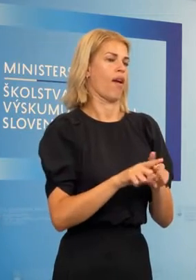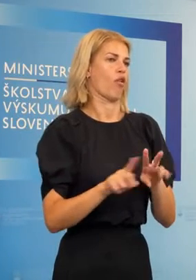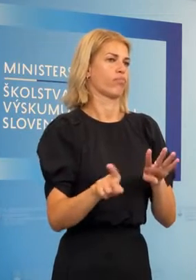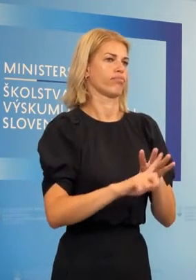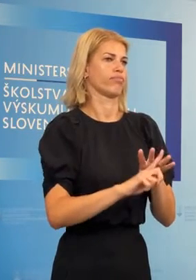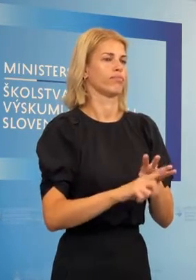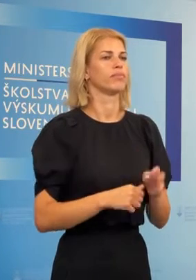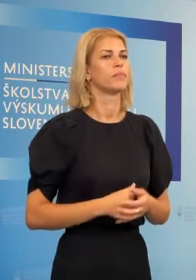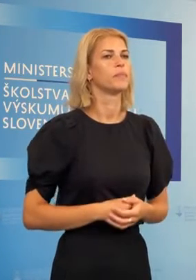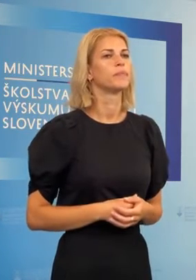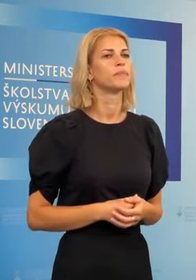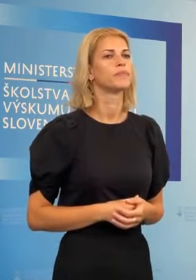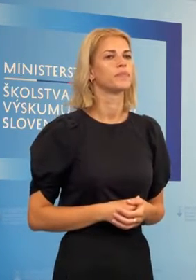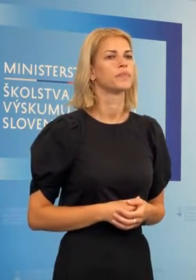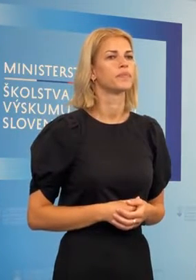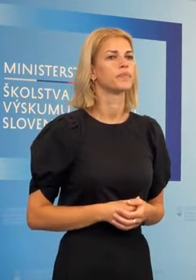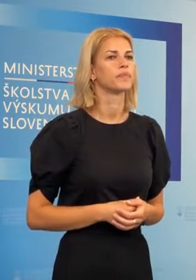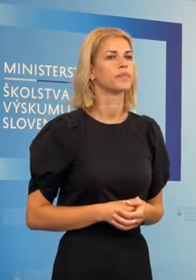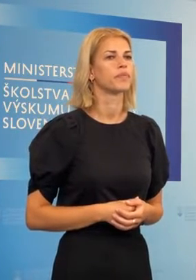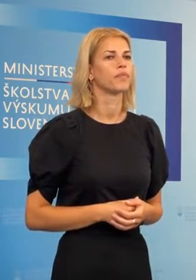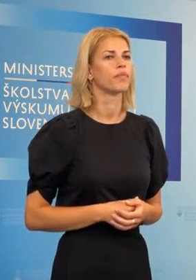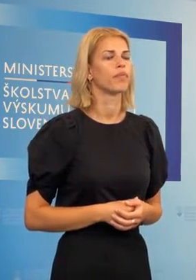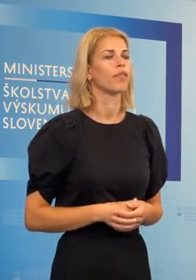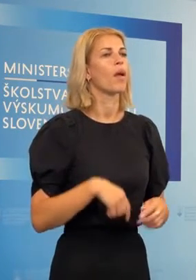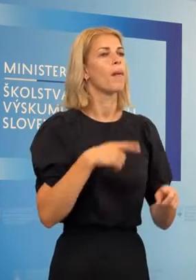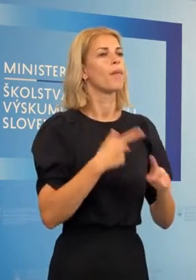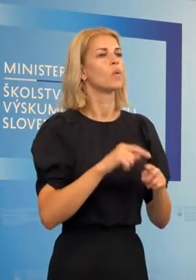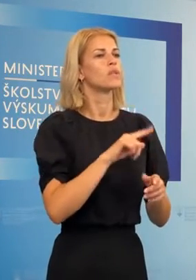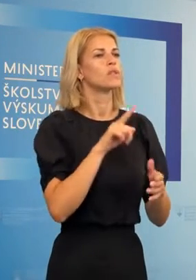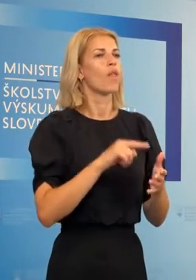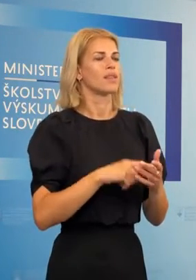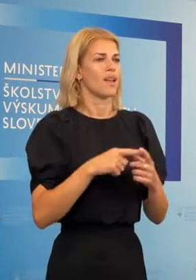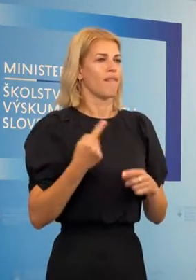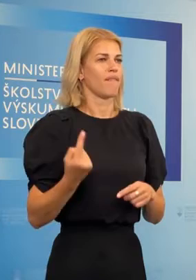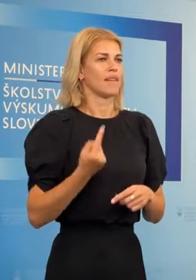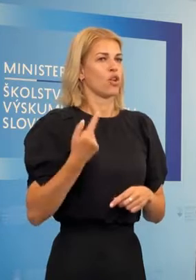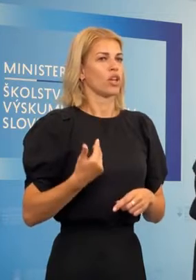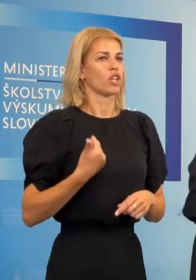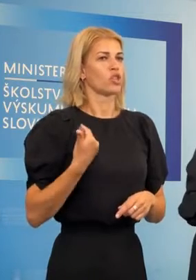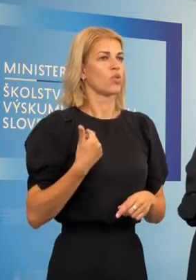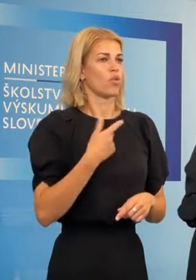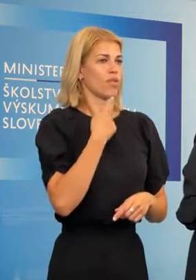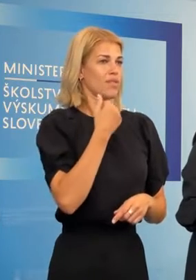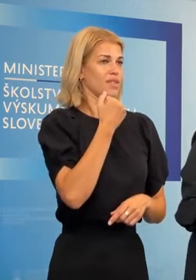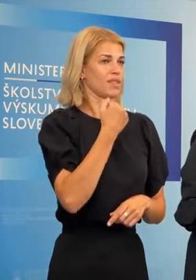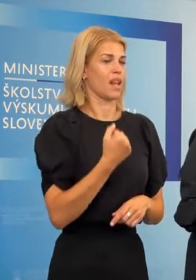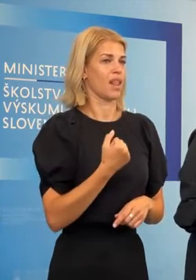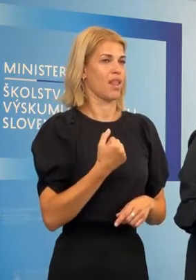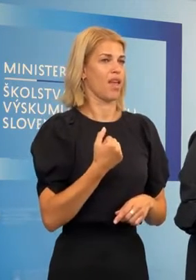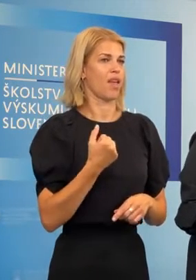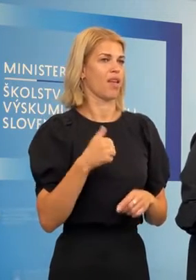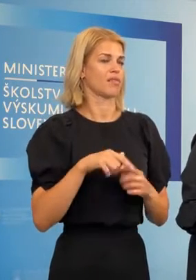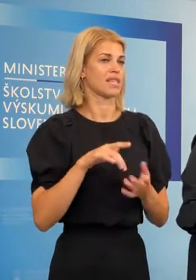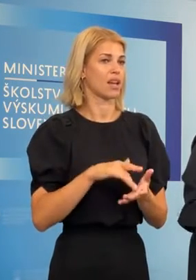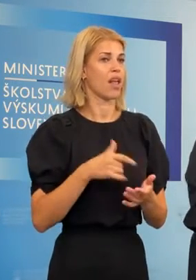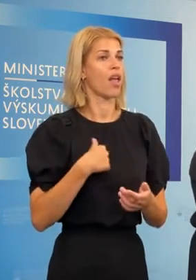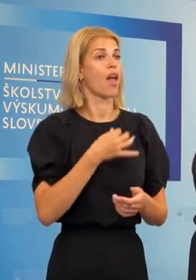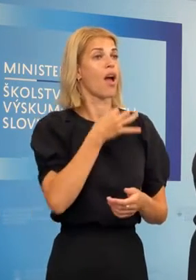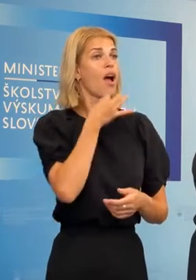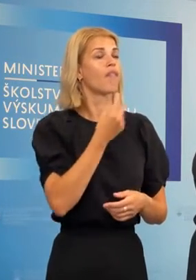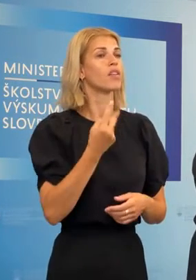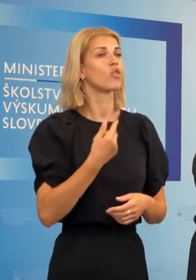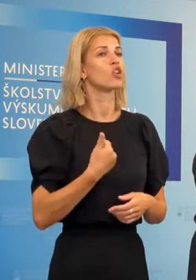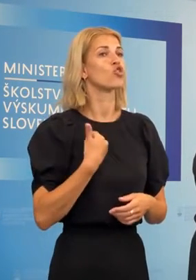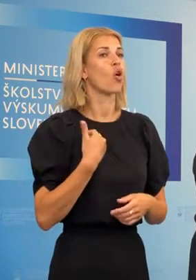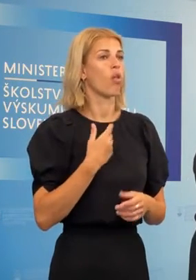pani kolegyňa Naďová. A to sa týka vysokých škôl, lebo predpokladám, že ona sa pýtala základných a stredných, ale aj by som sa spýtala na vysoké školy, niektoré